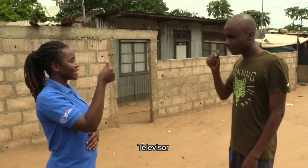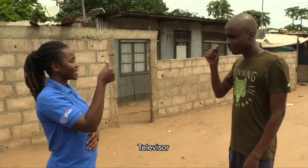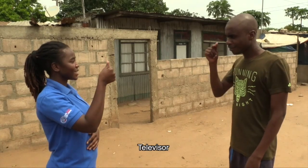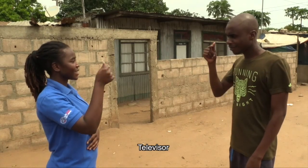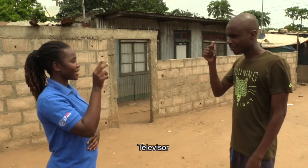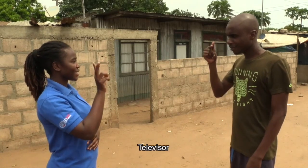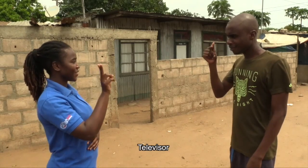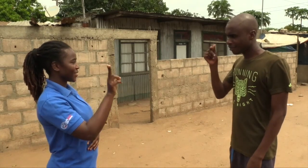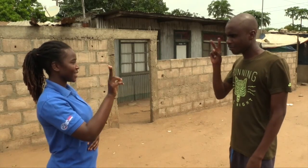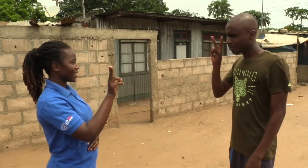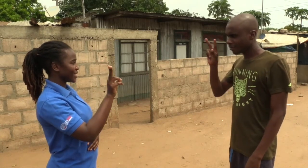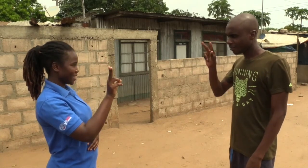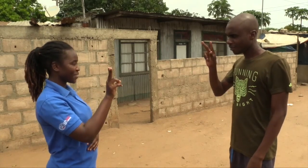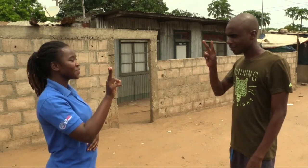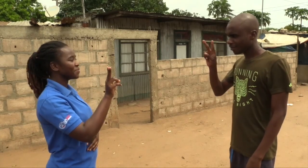televisor